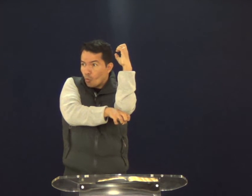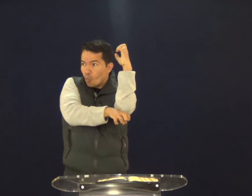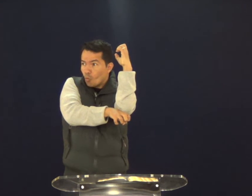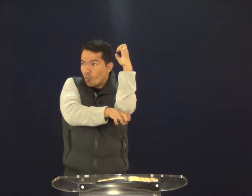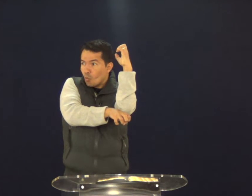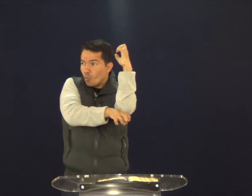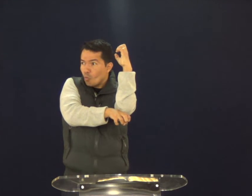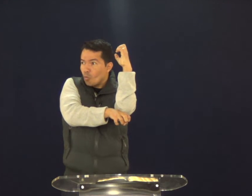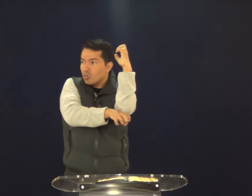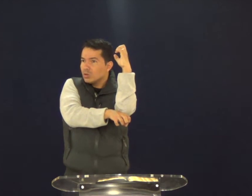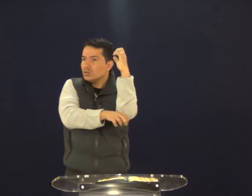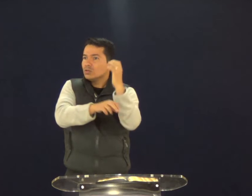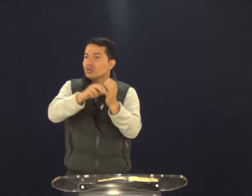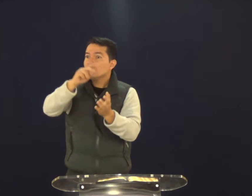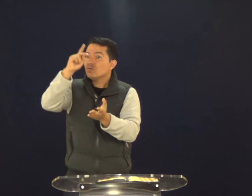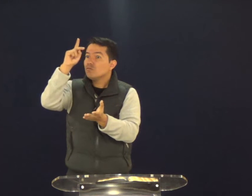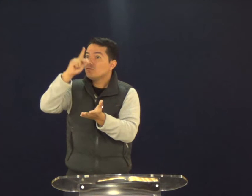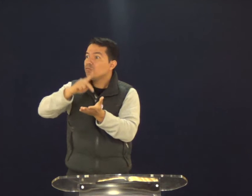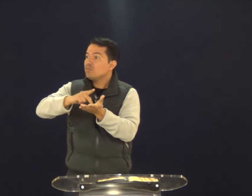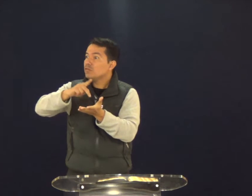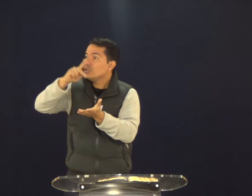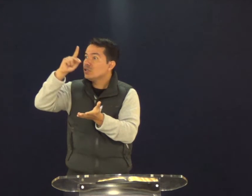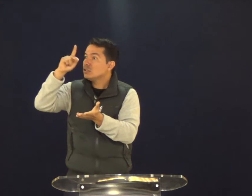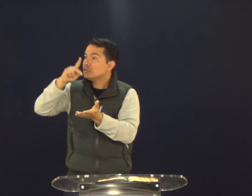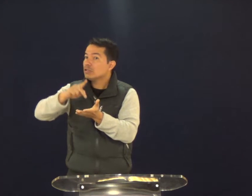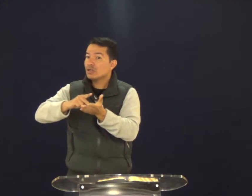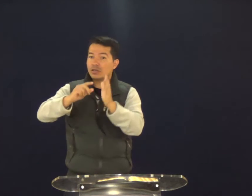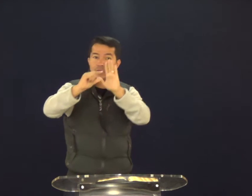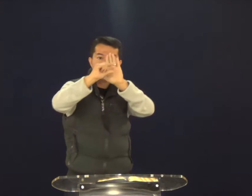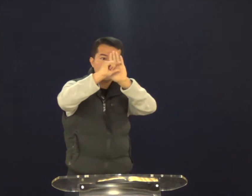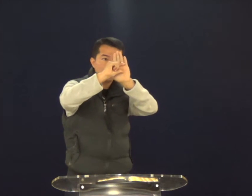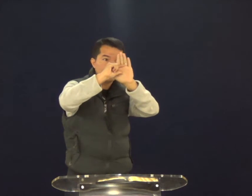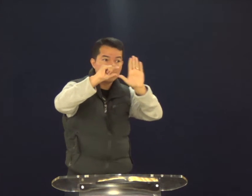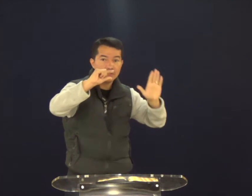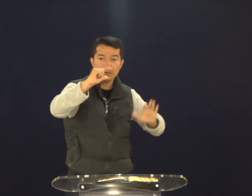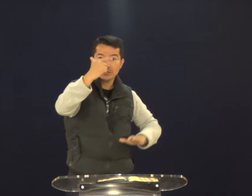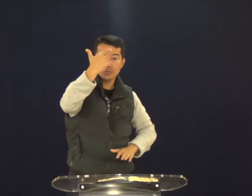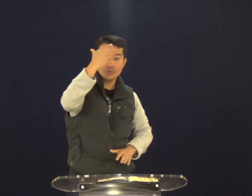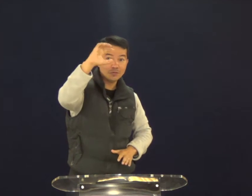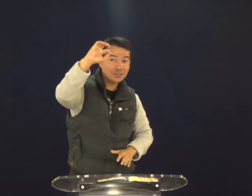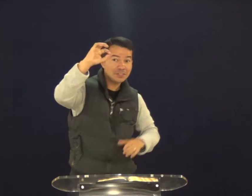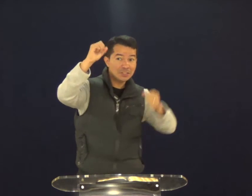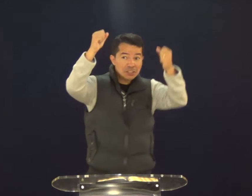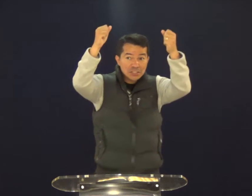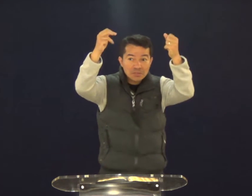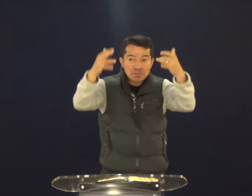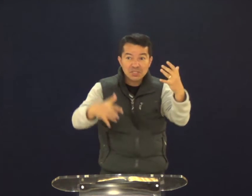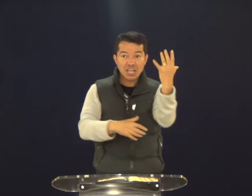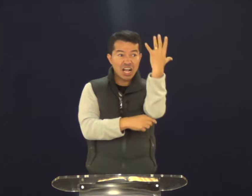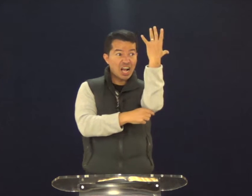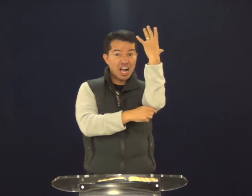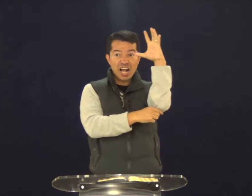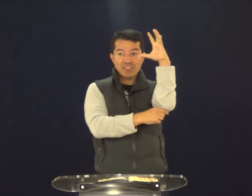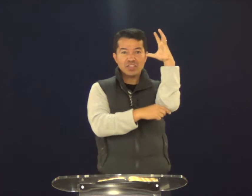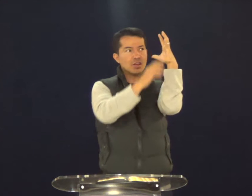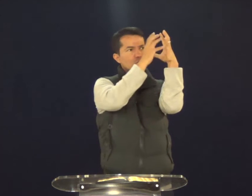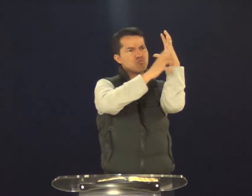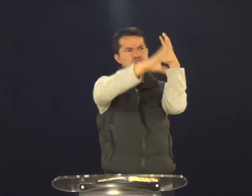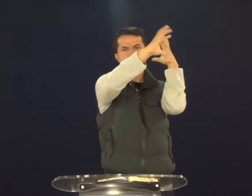Até sua raiz seca. Tudo. E isso é verdade. Está lá. A Bíblia nos deixa